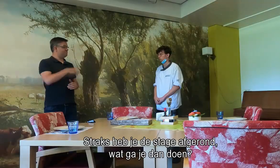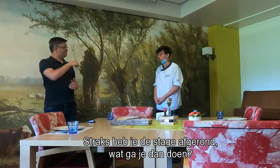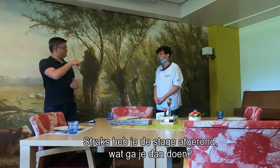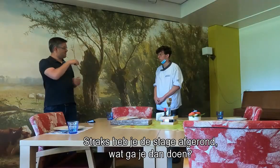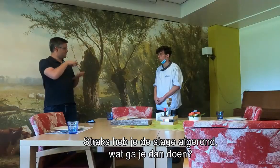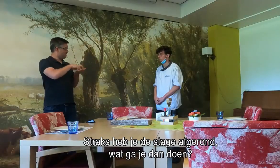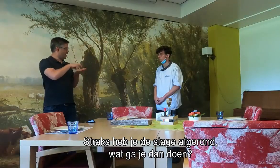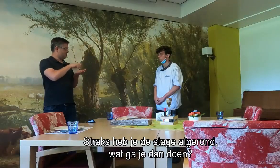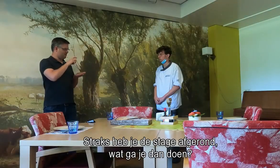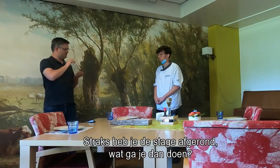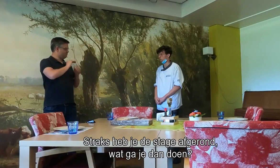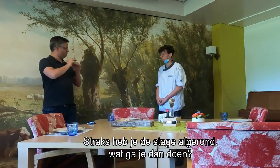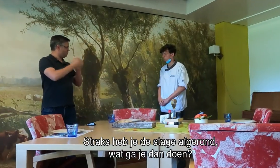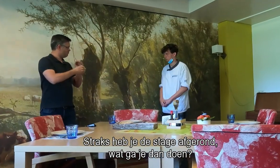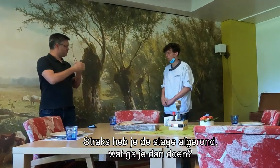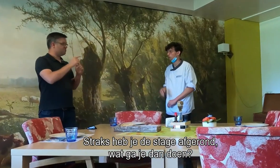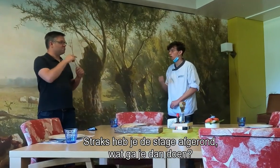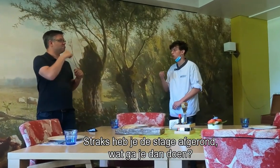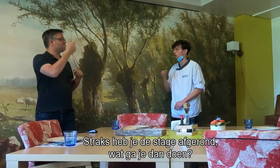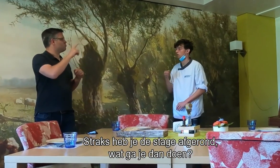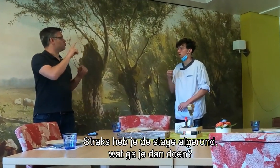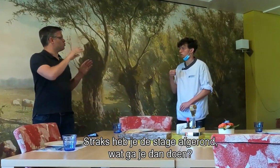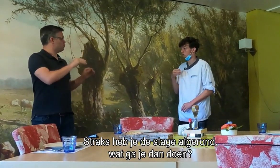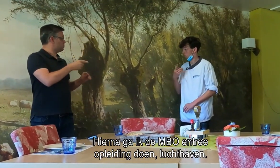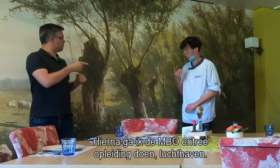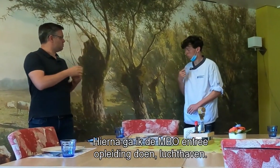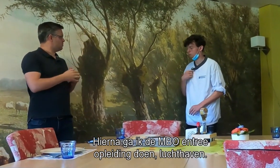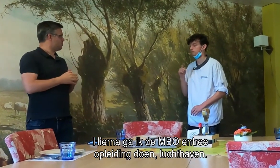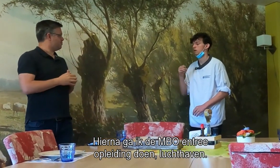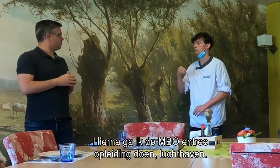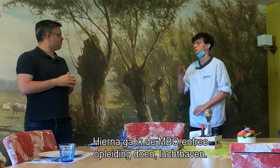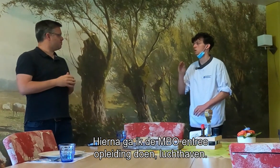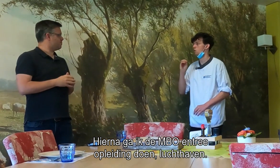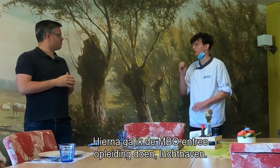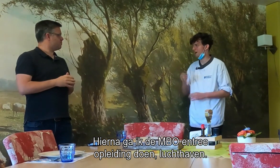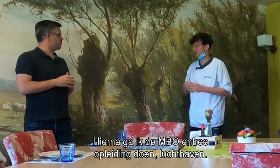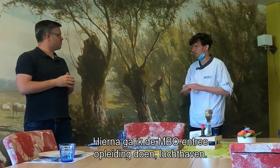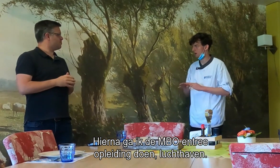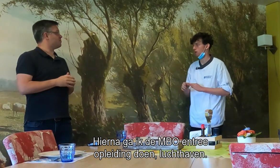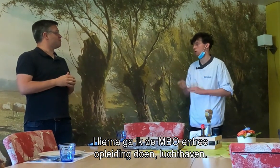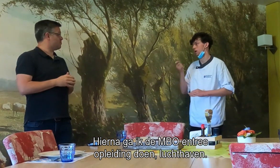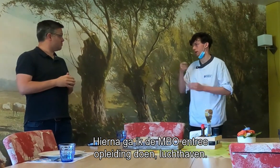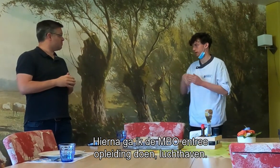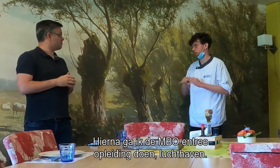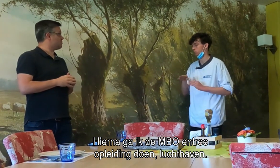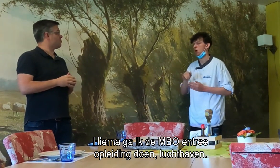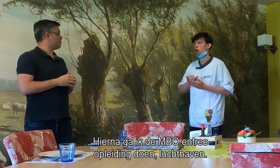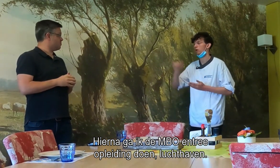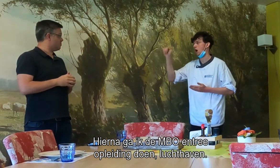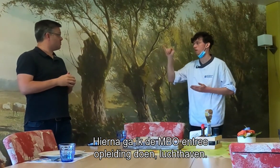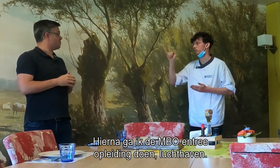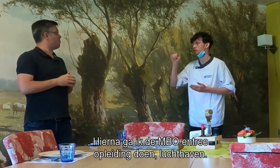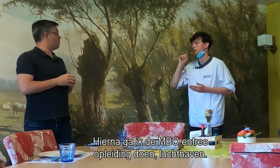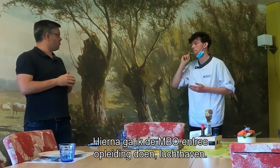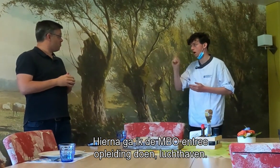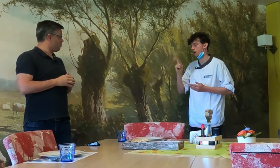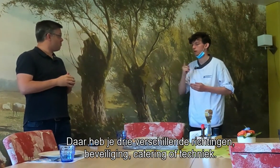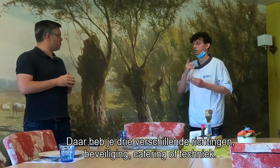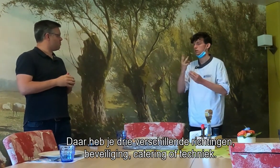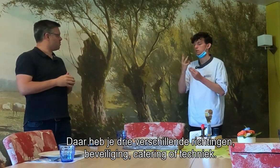Straks heb je je stage afgerond. En wat ga je dan doen? Hierna ga ik de mbo-entreeopleiding doen. Luchthaven. Daar heb